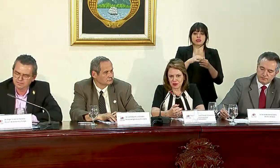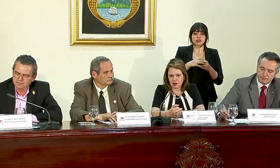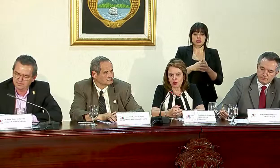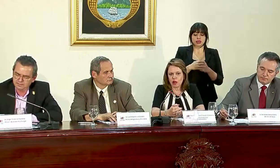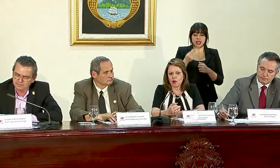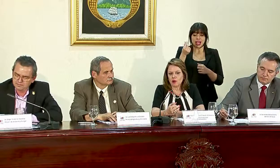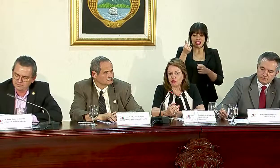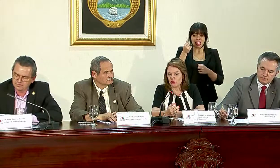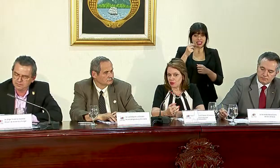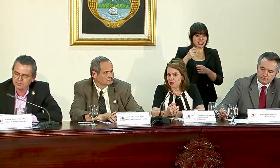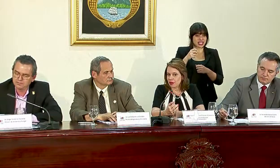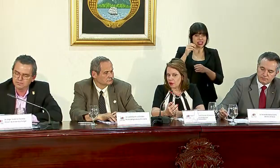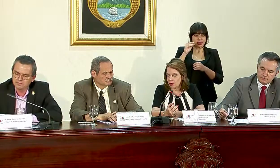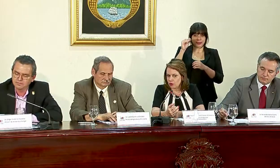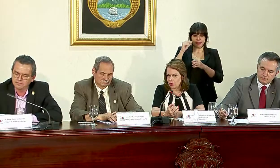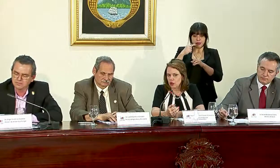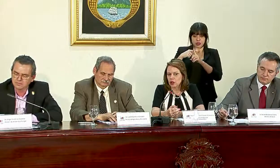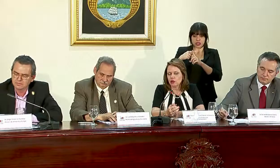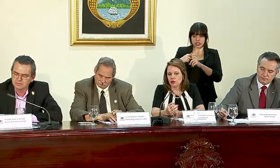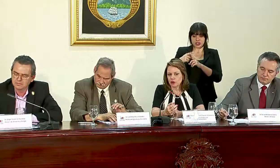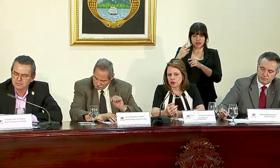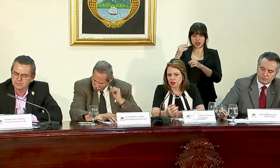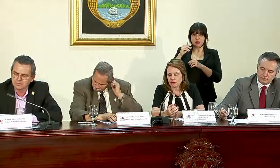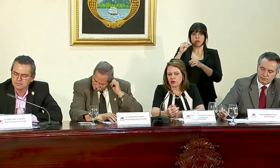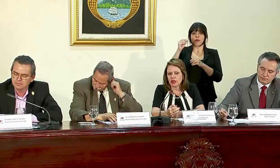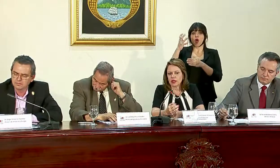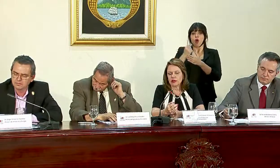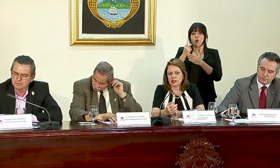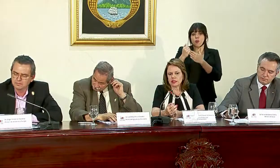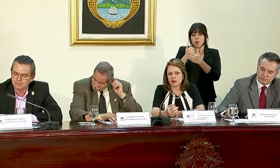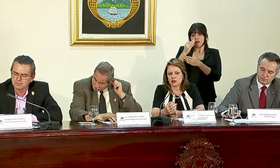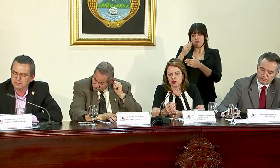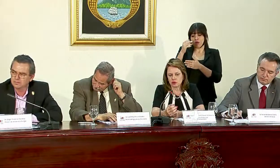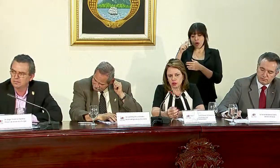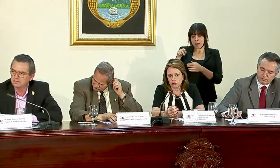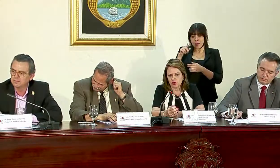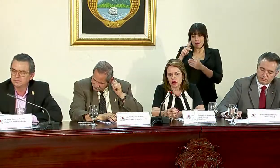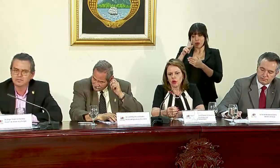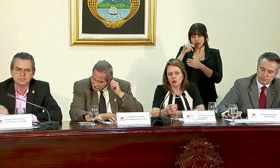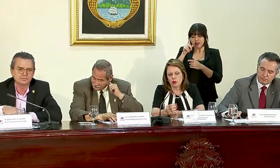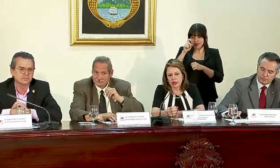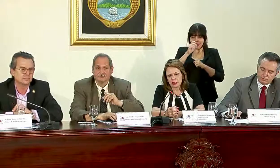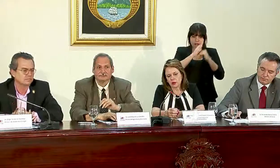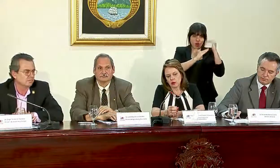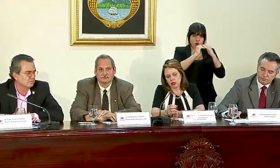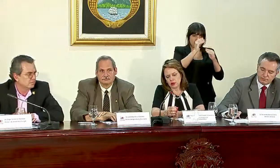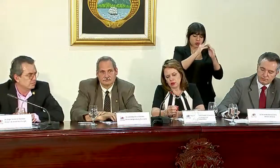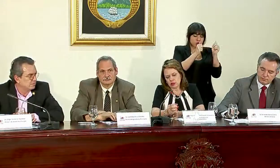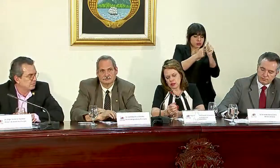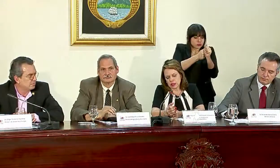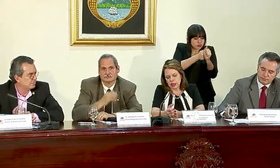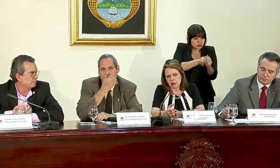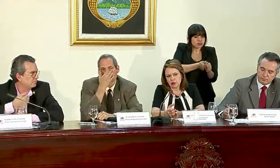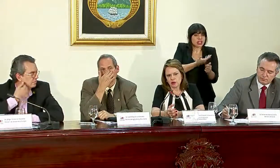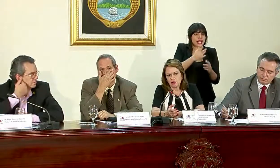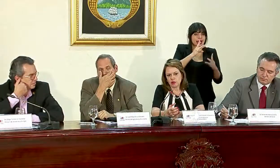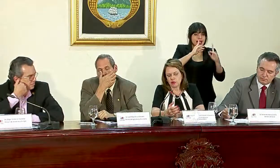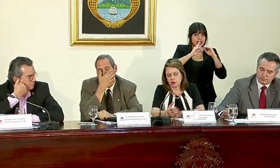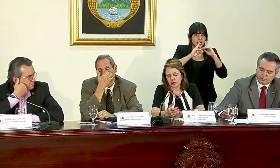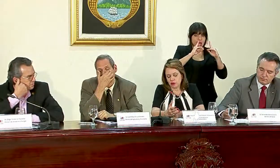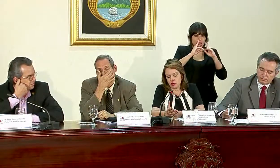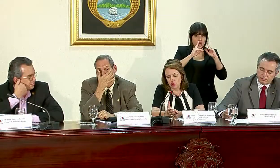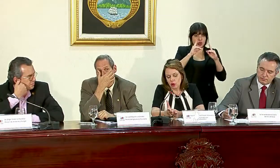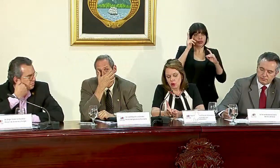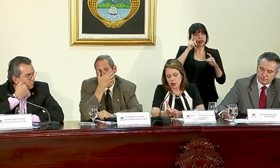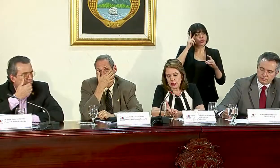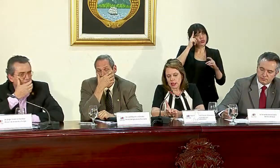impositivas o a nuevas formas de cobro son proyectos que deben de ser construidos bajo los diálogos y,